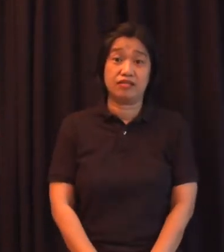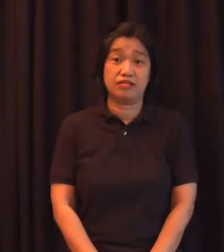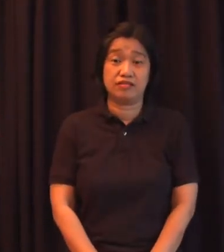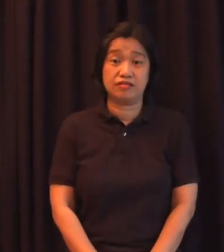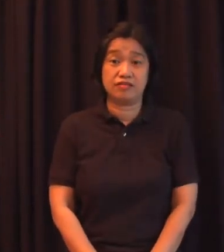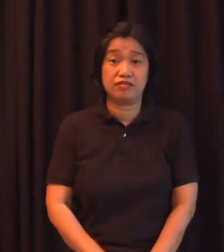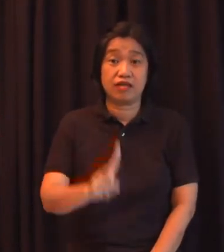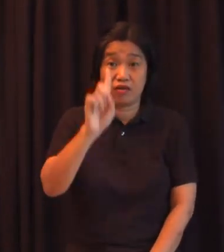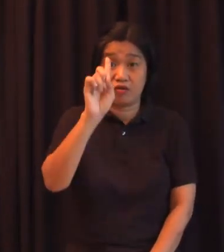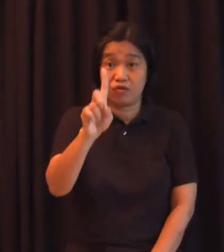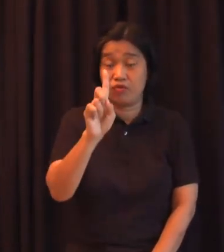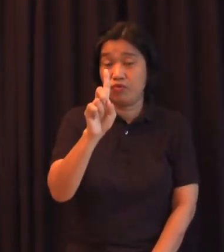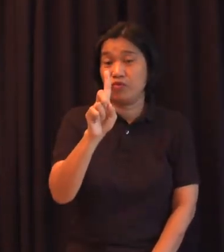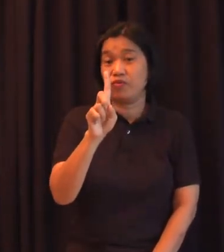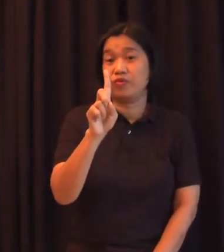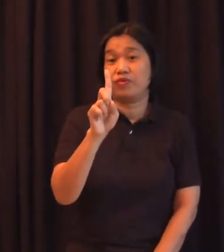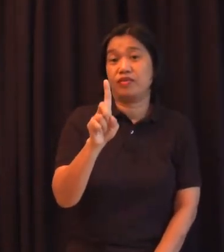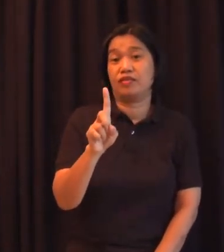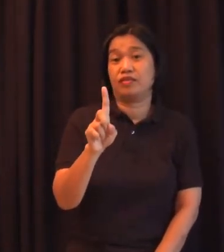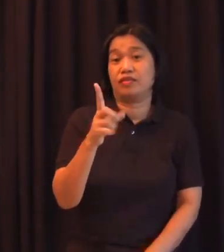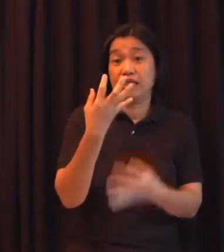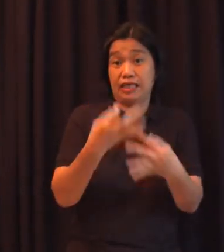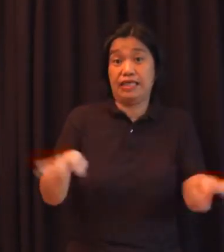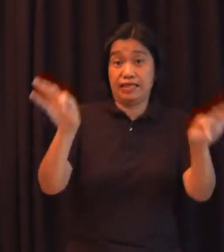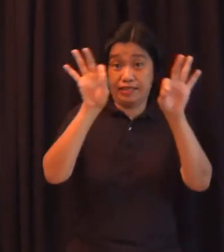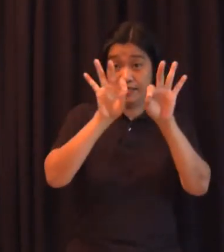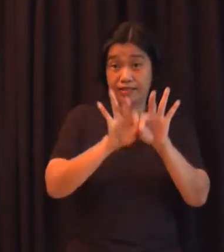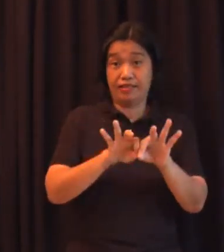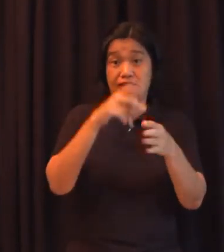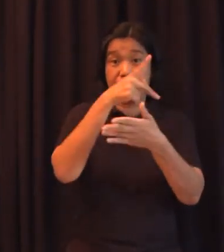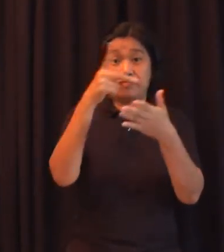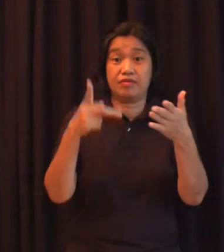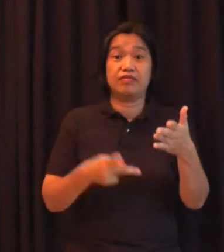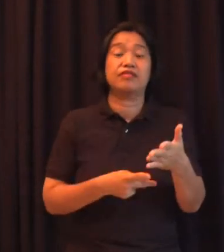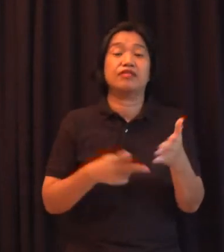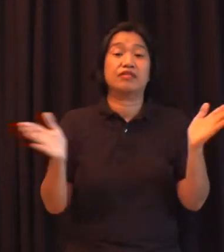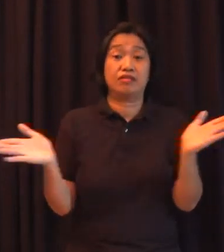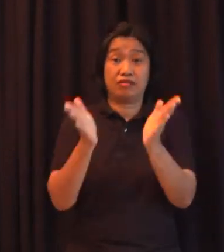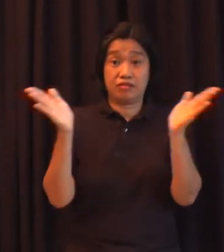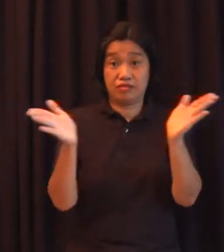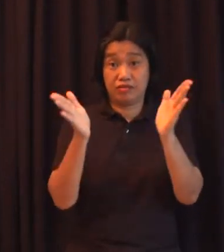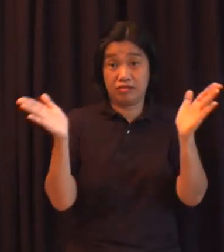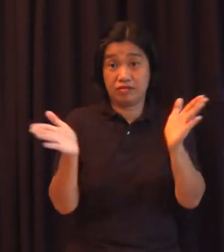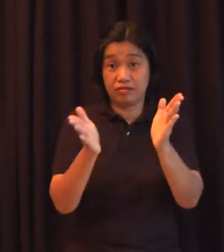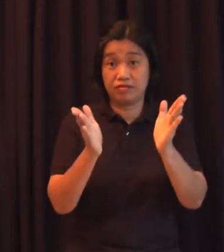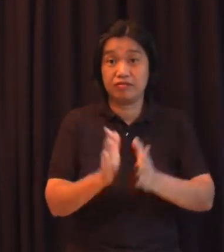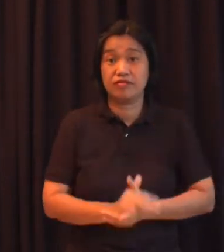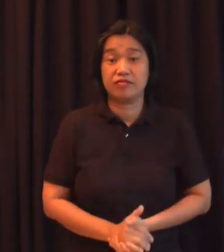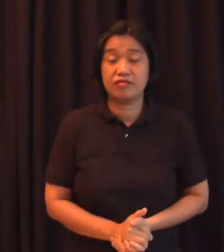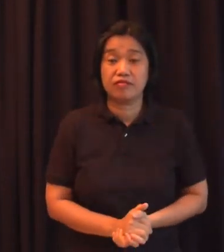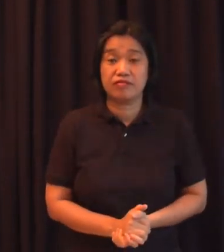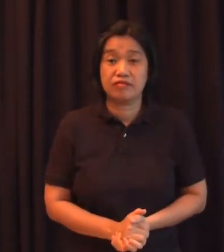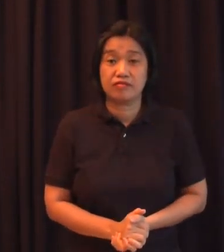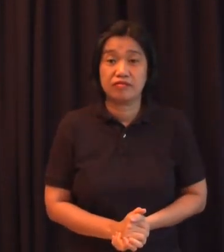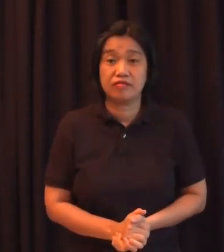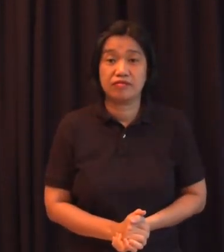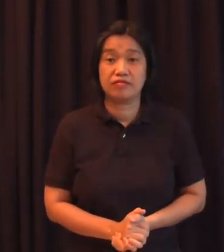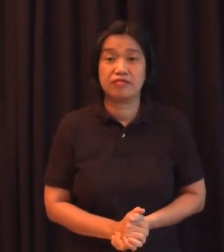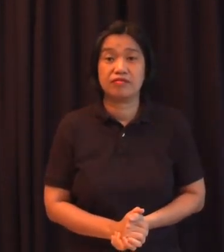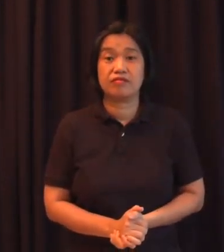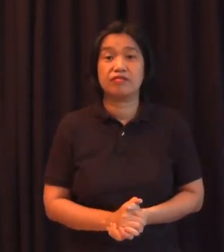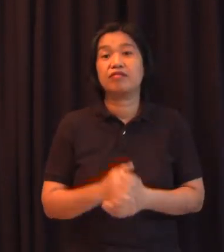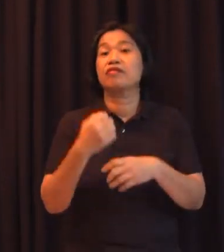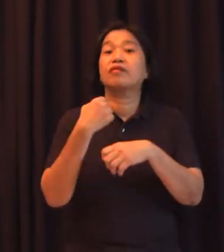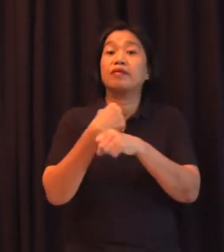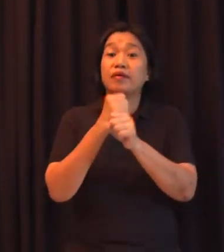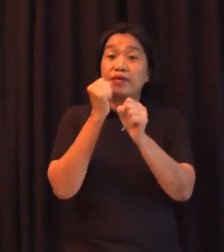mahalagang, parte ng cultivation, ay yung pagbuo ng parang corpus